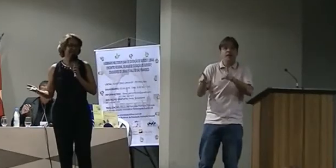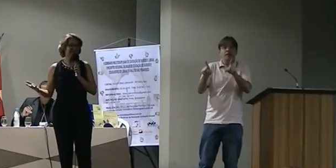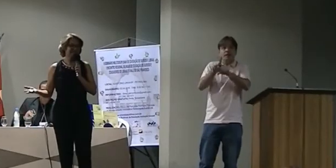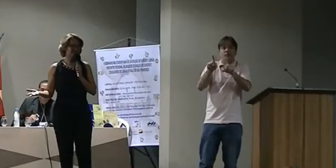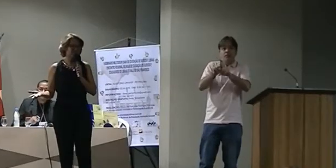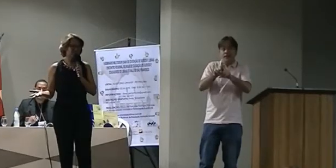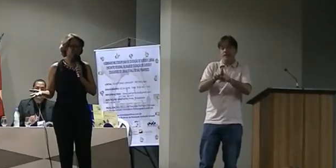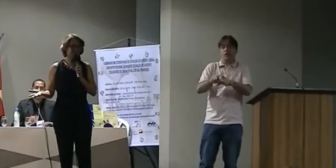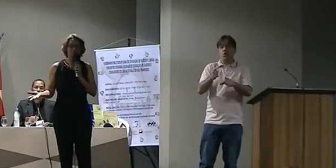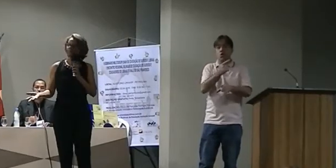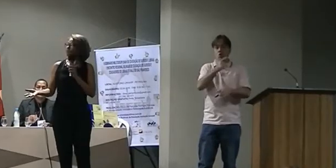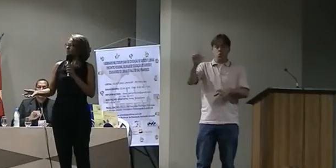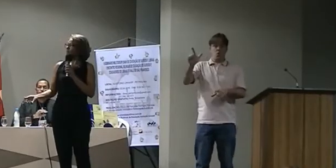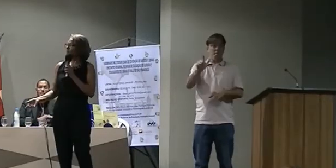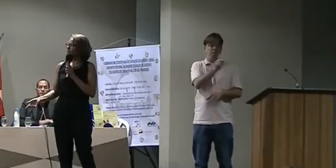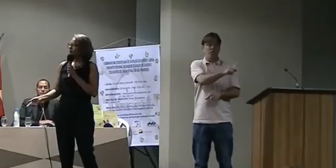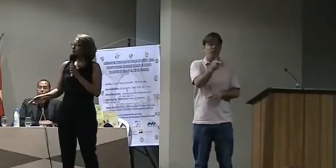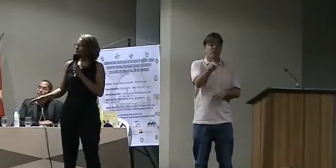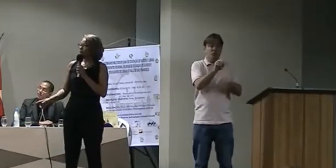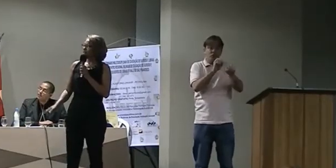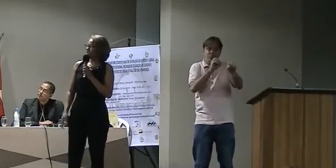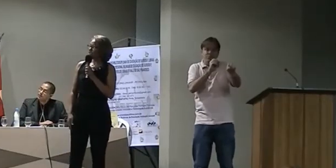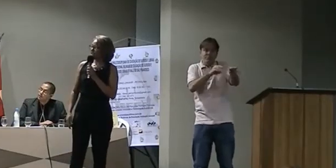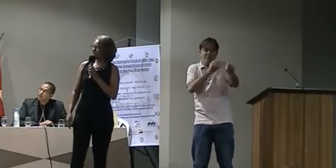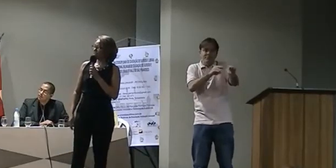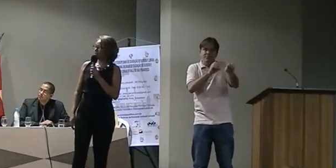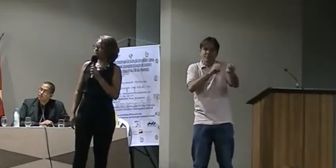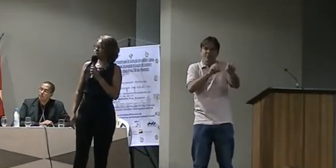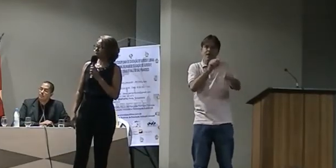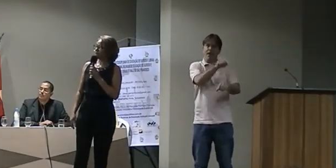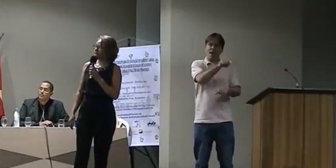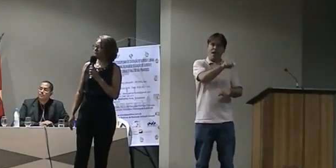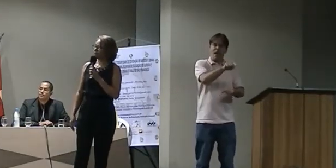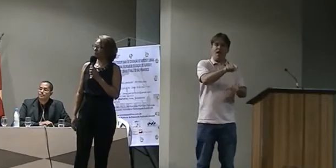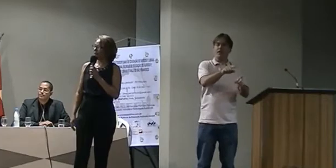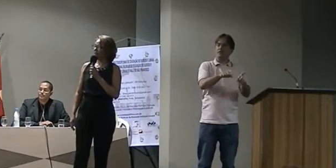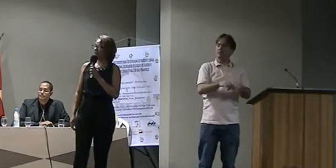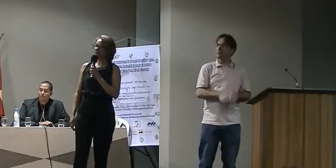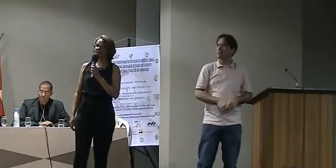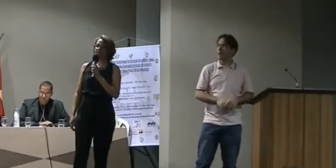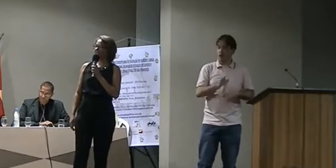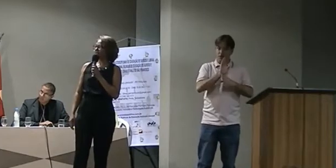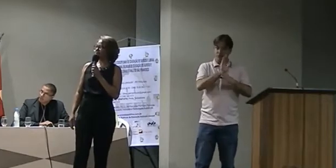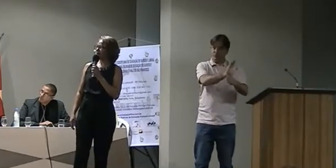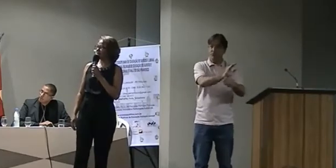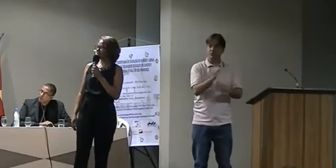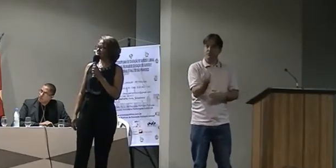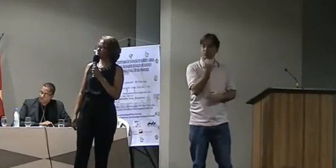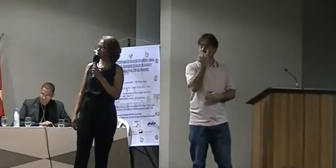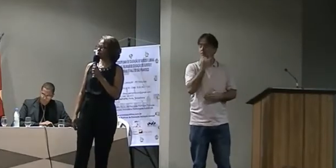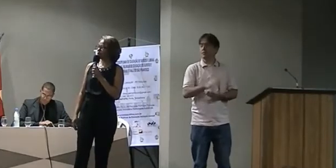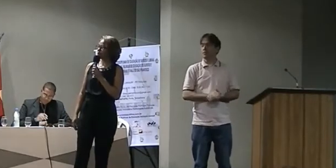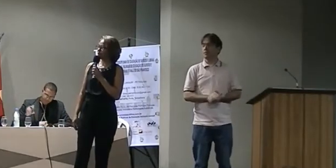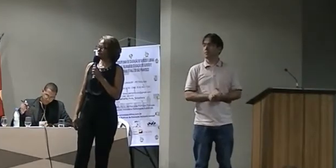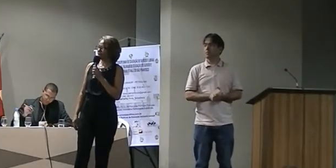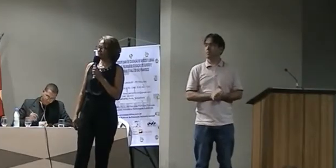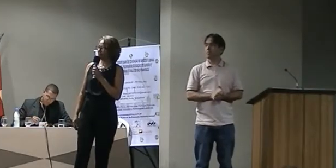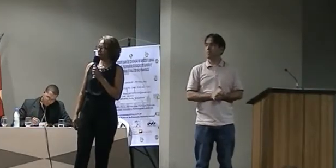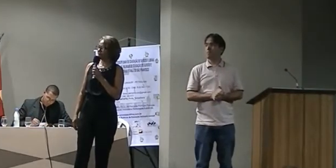nessas escolas. Novas exigências educacionais pedem às universidades e aos cursos de formação para o